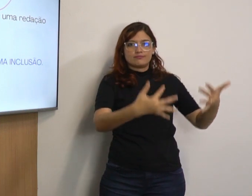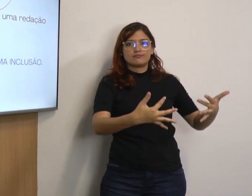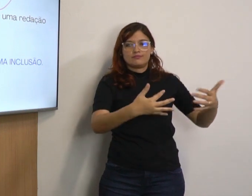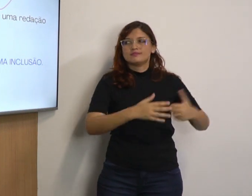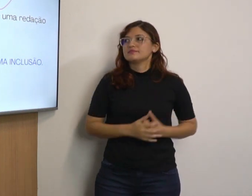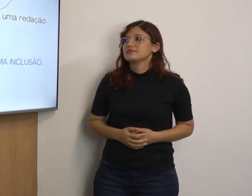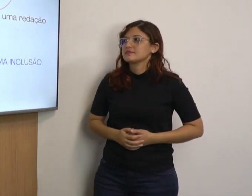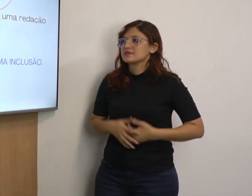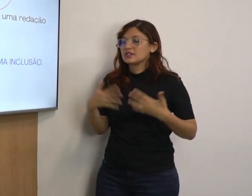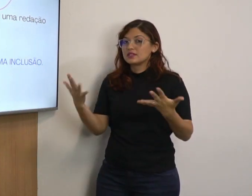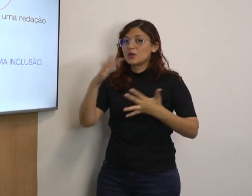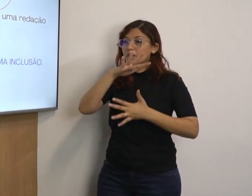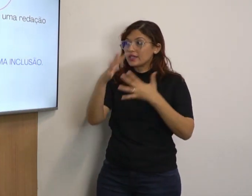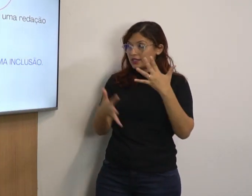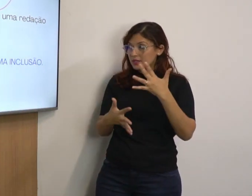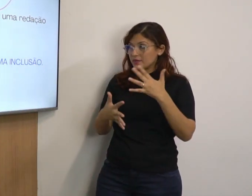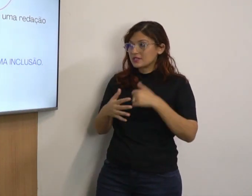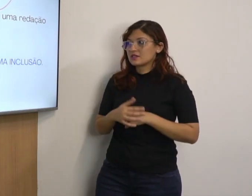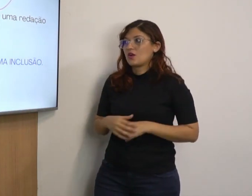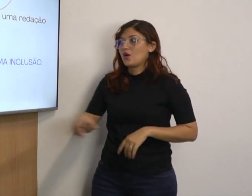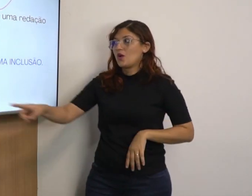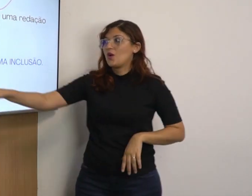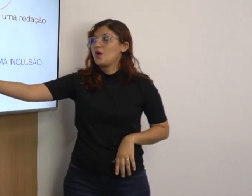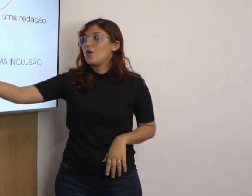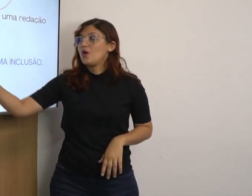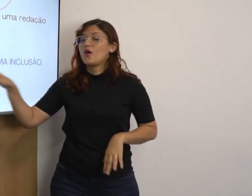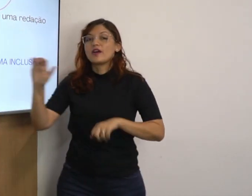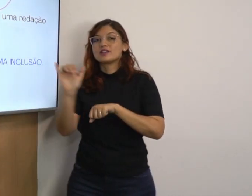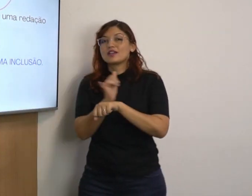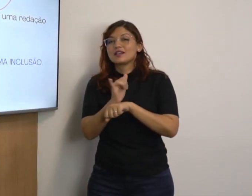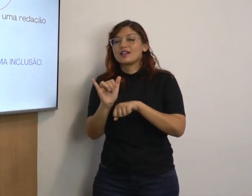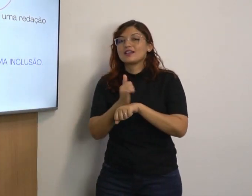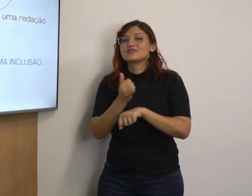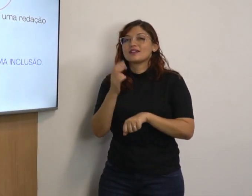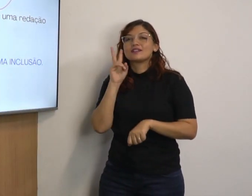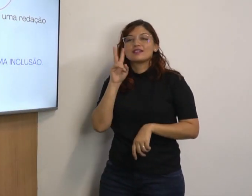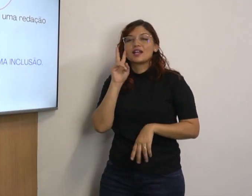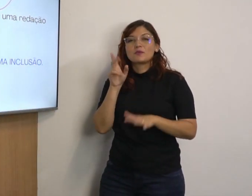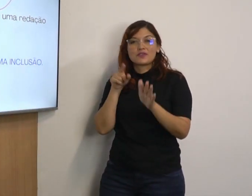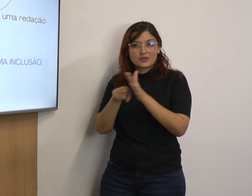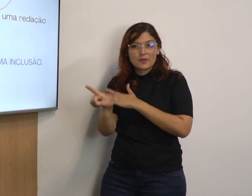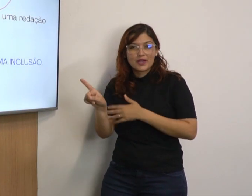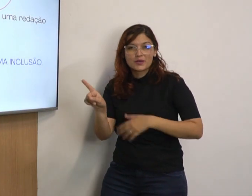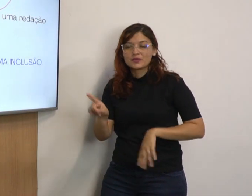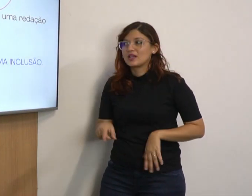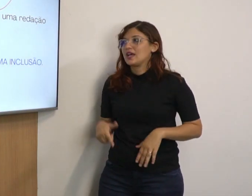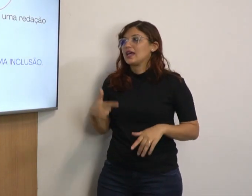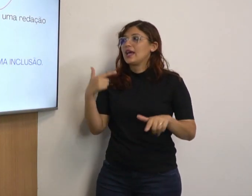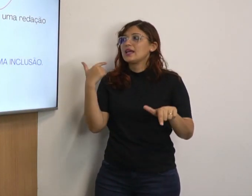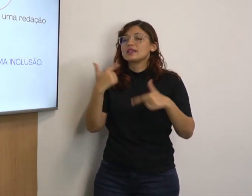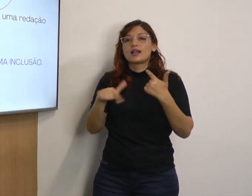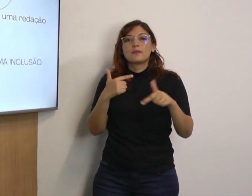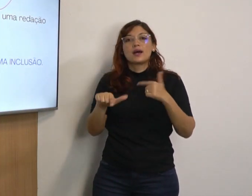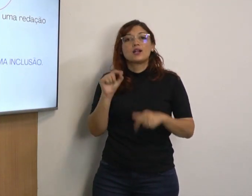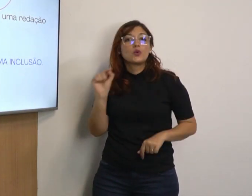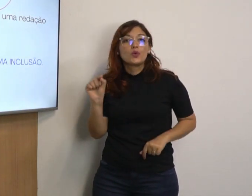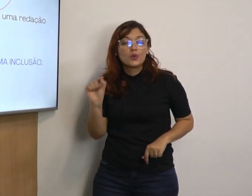Vou pensar na informação que eu quero passar. Então, em livro vai ficar. Vou usar essa estratégia. Lembra de usar a pergunta?